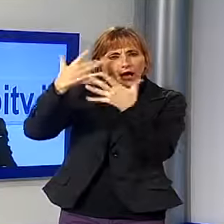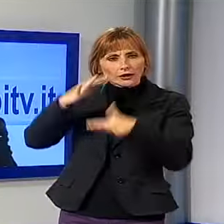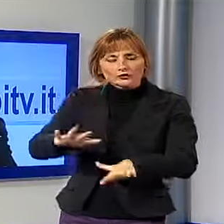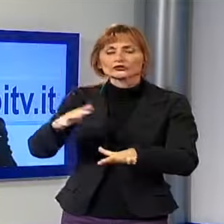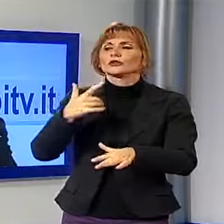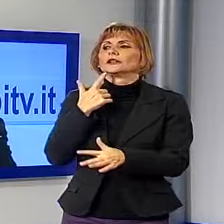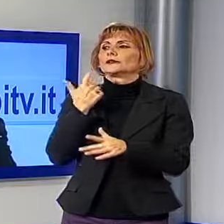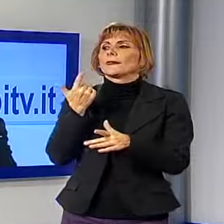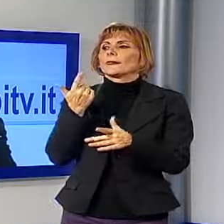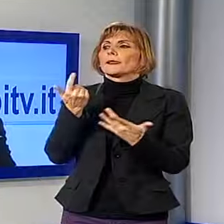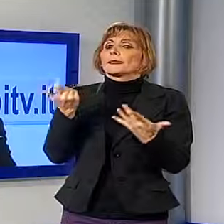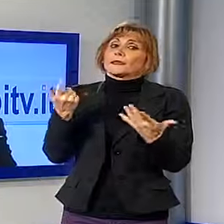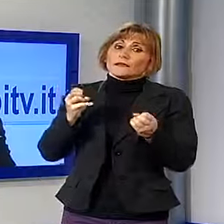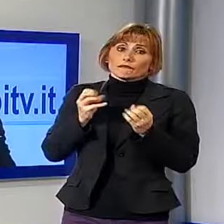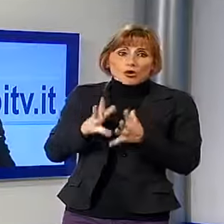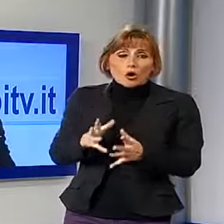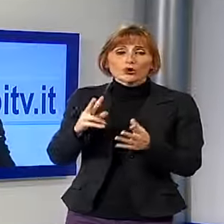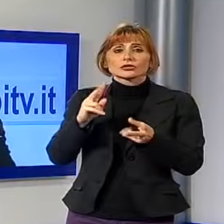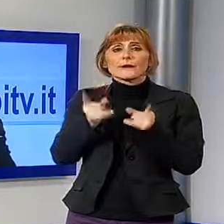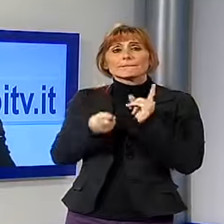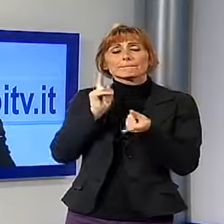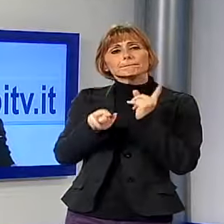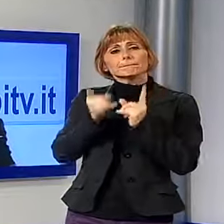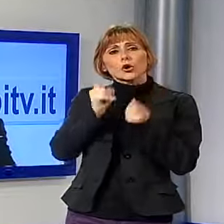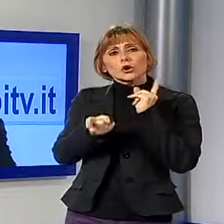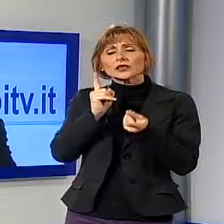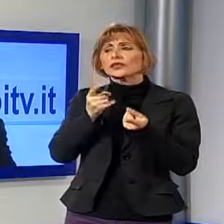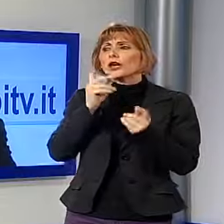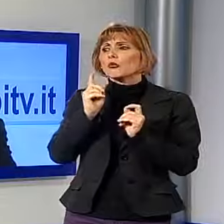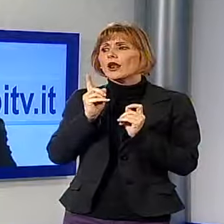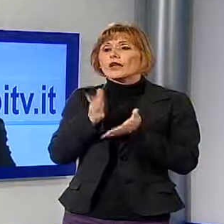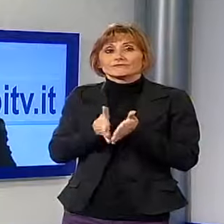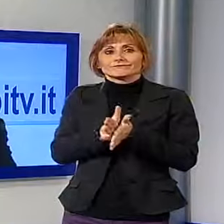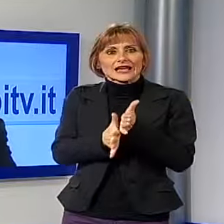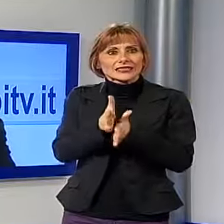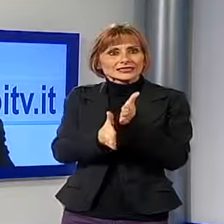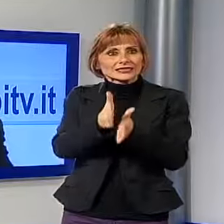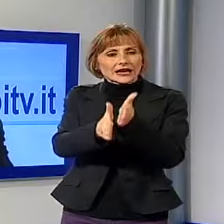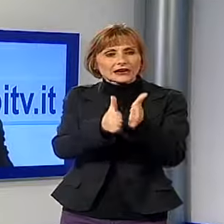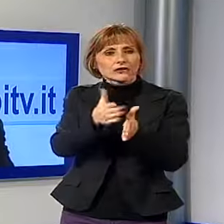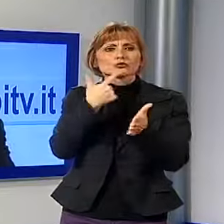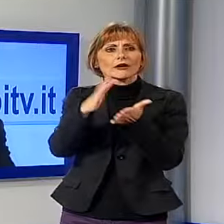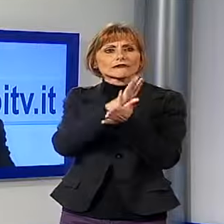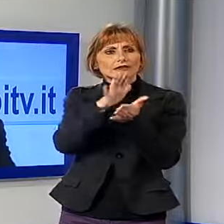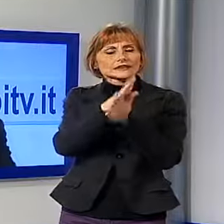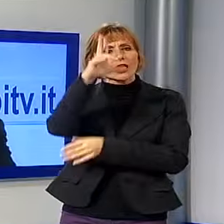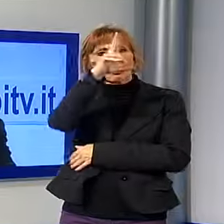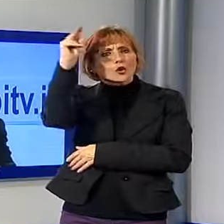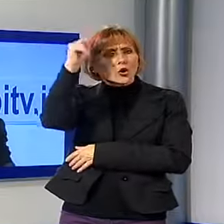manifestazione di una volontà politica di portare avanti una manifestazione che è riconosciuta una delle tre